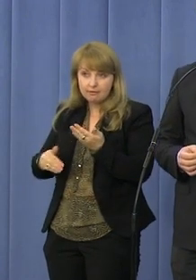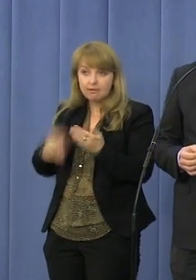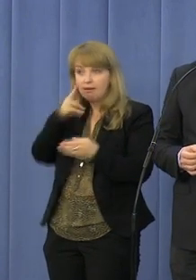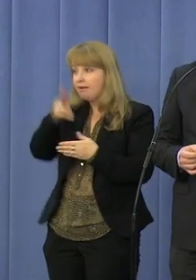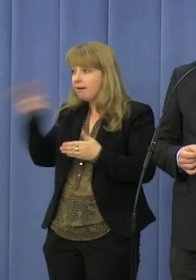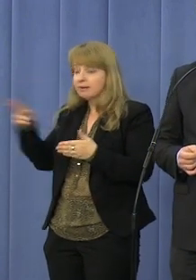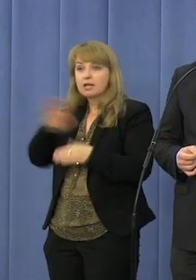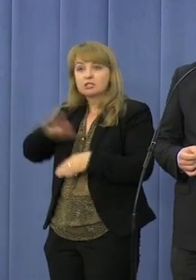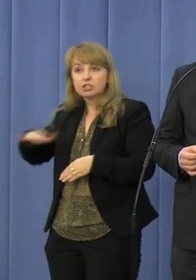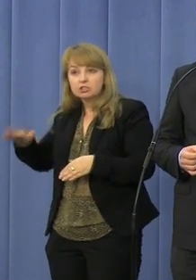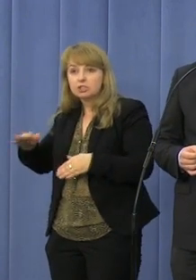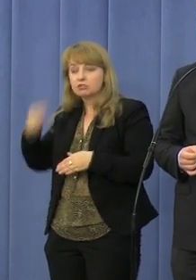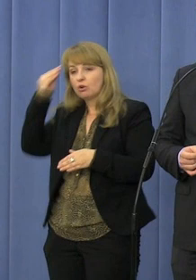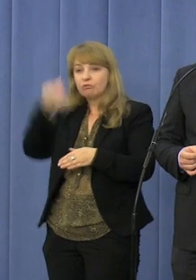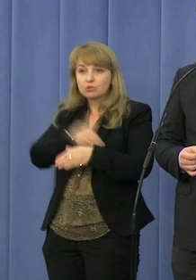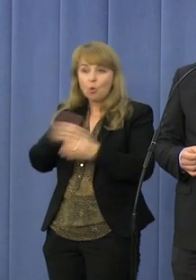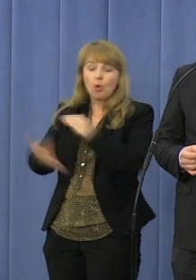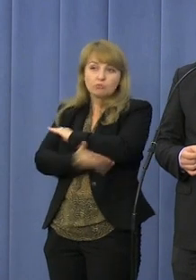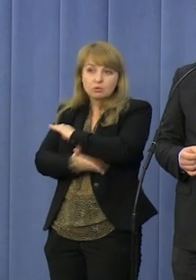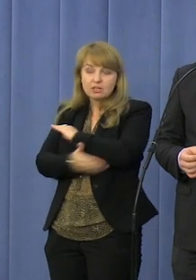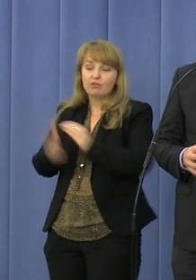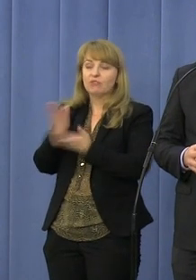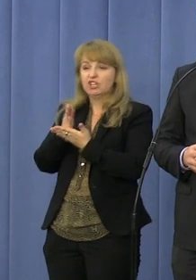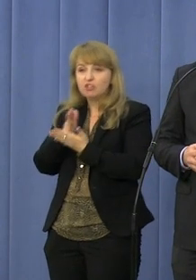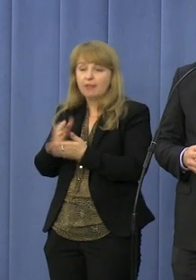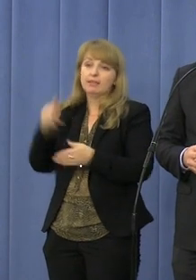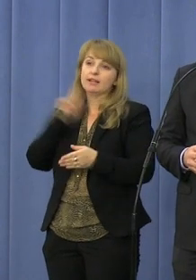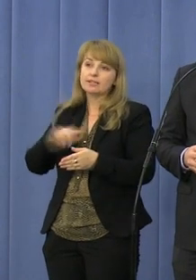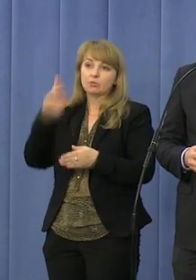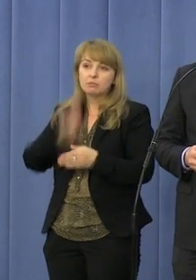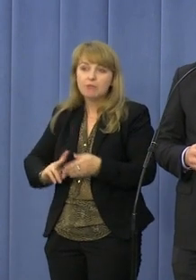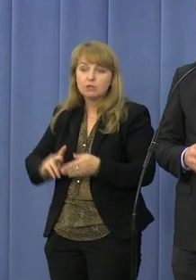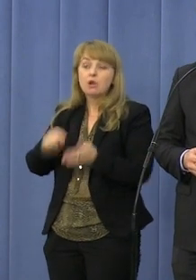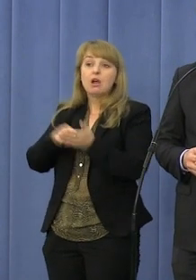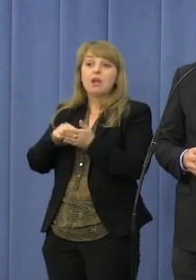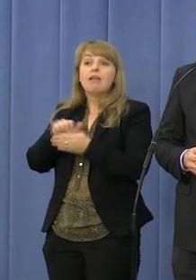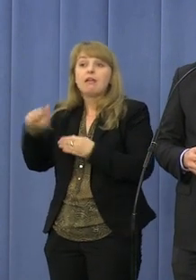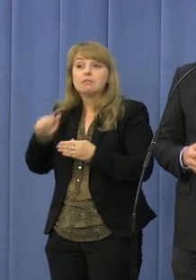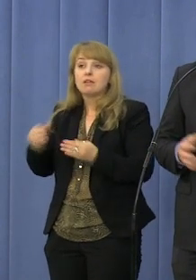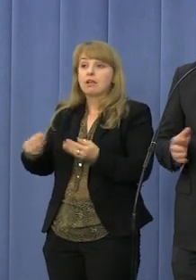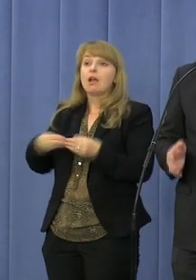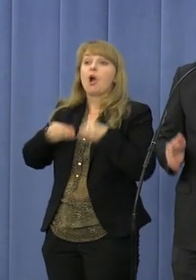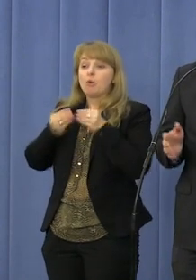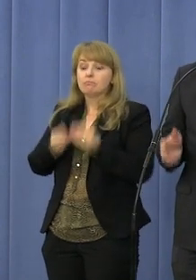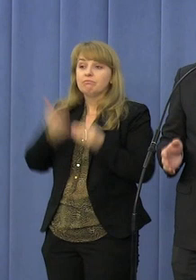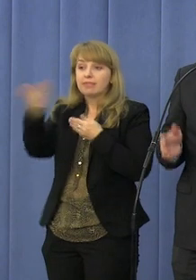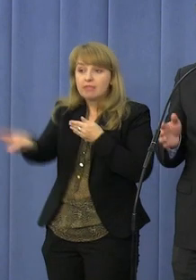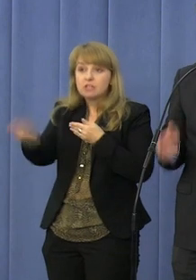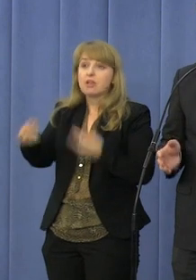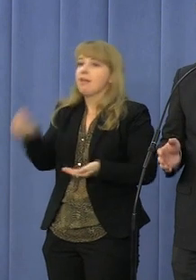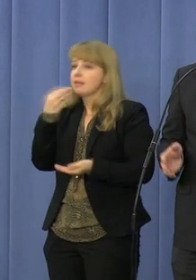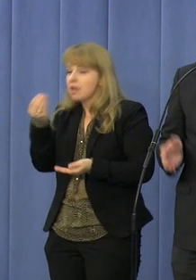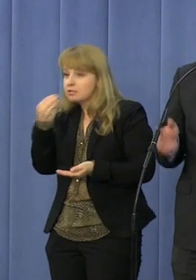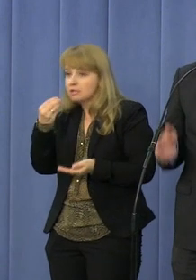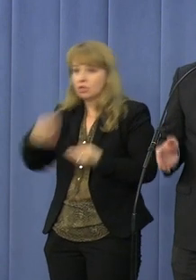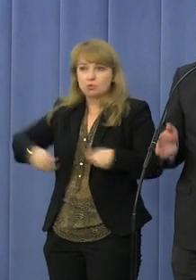dziecko również w szkole podstawowej, średniej, w gimnazjum mogłoby otrzymać zdrowy, odpowiednio zbilansowany